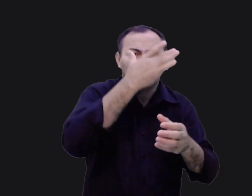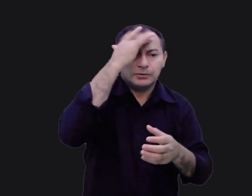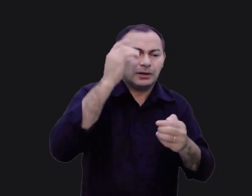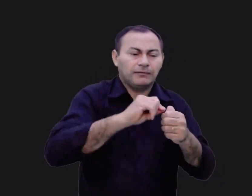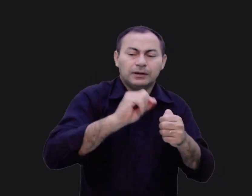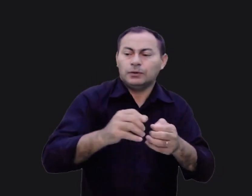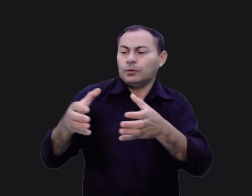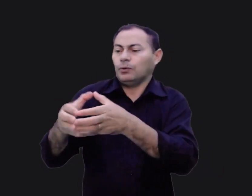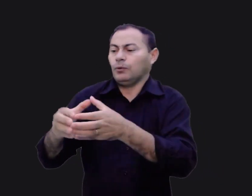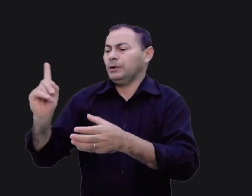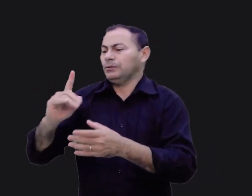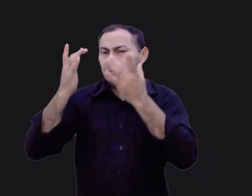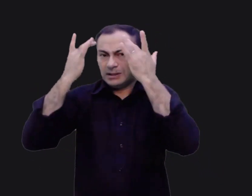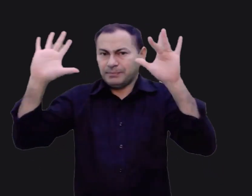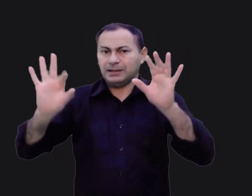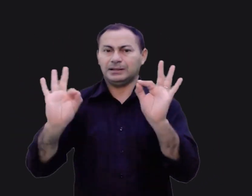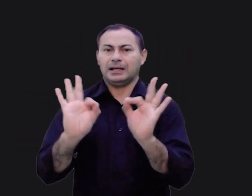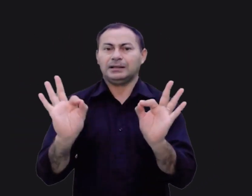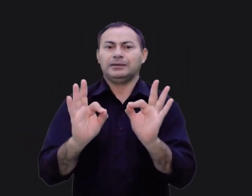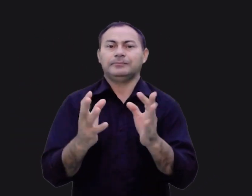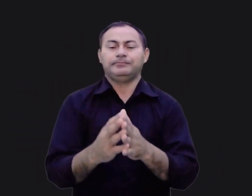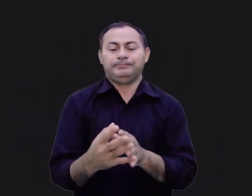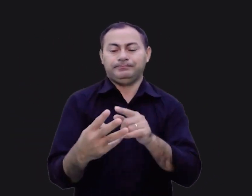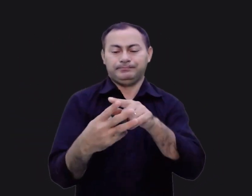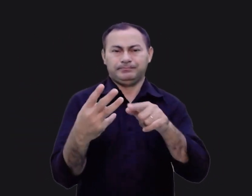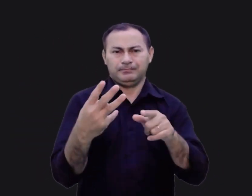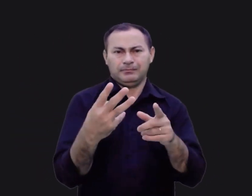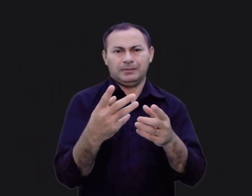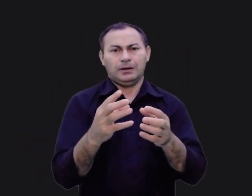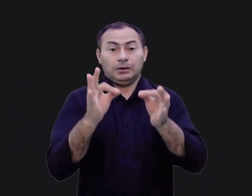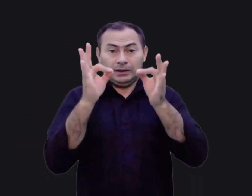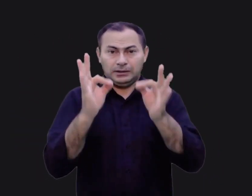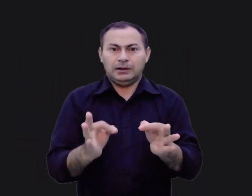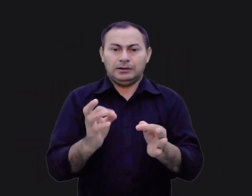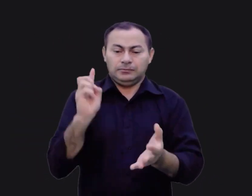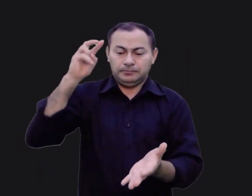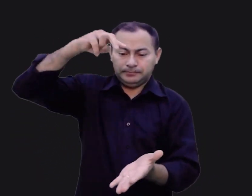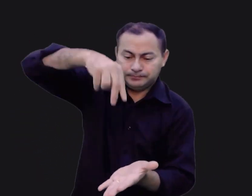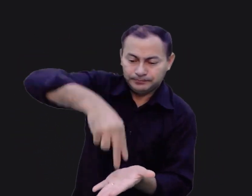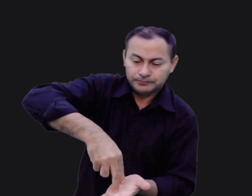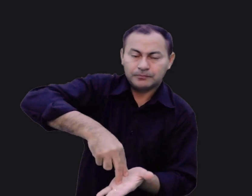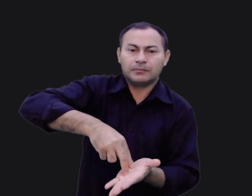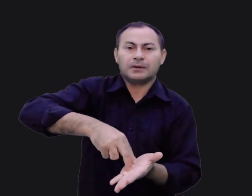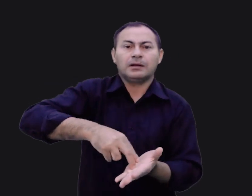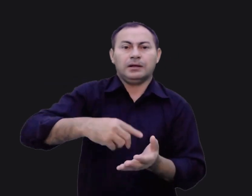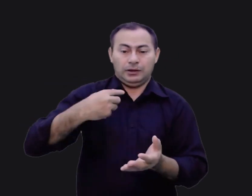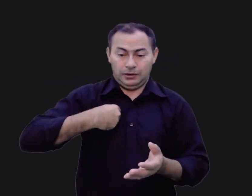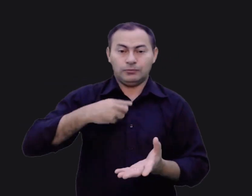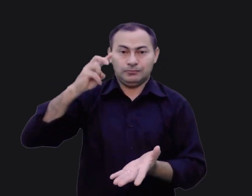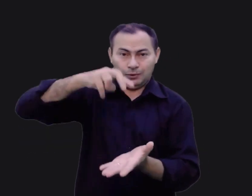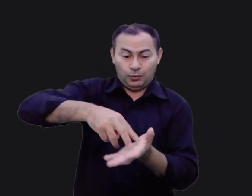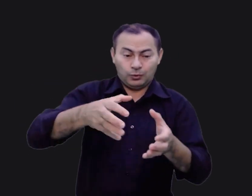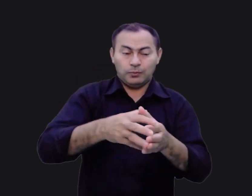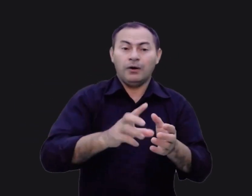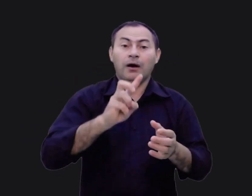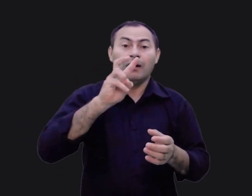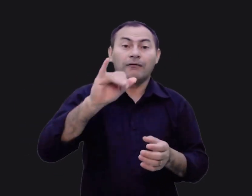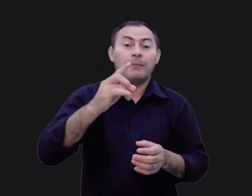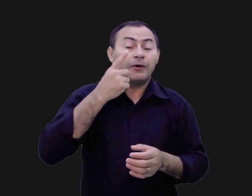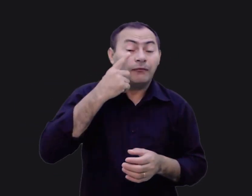Gente Que Faz e o grupo Não Estou Sabendo De Nada. Sabe, honestamente, eu pertenço ao grupo Vamos Ver Como Que Fica. Não faço